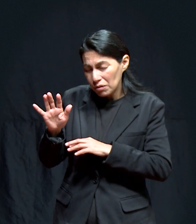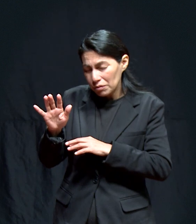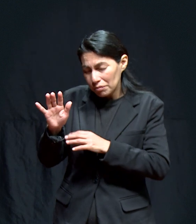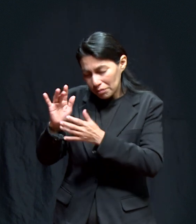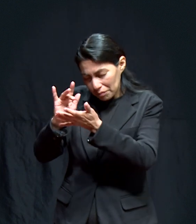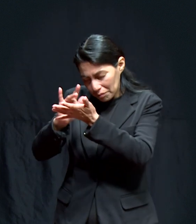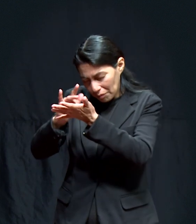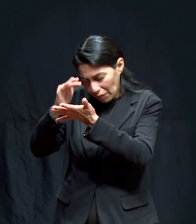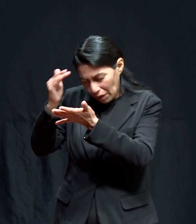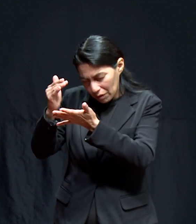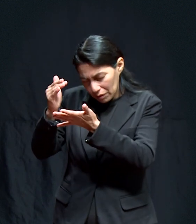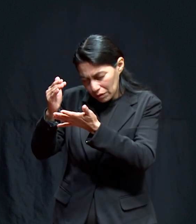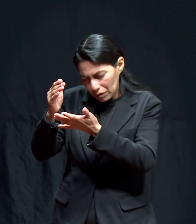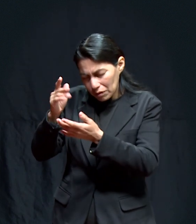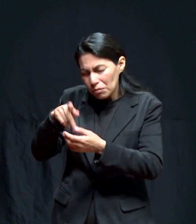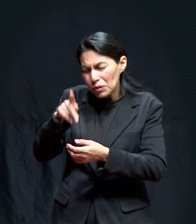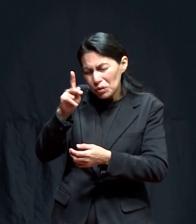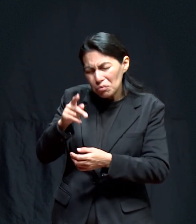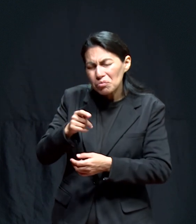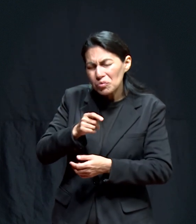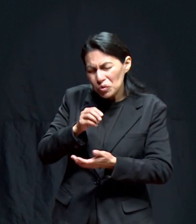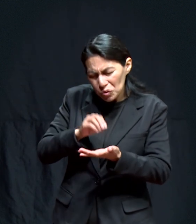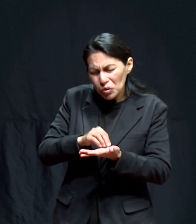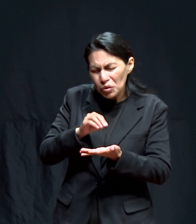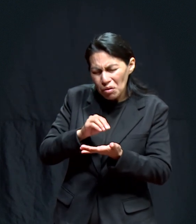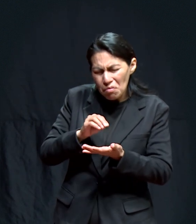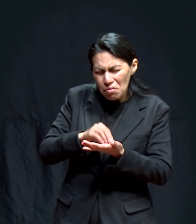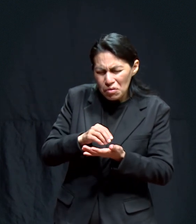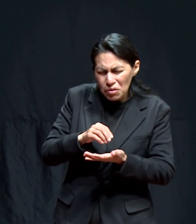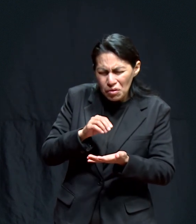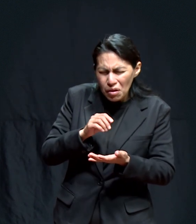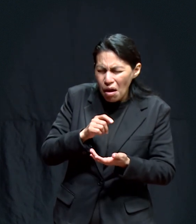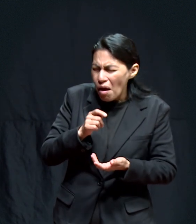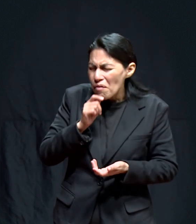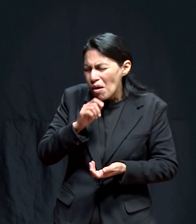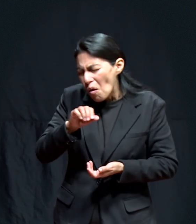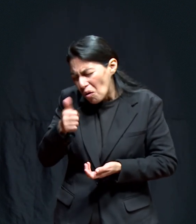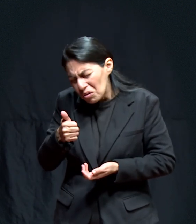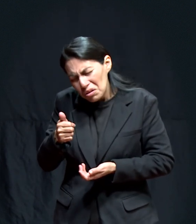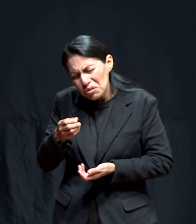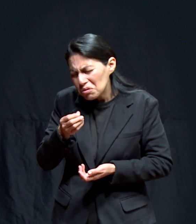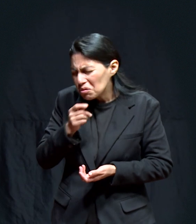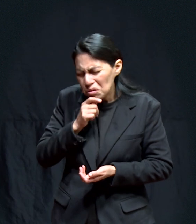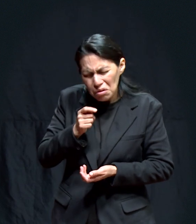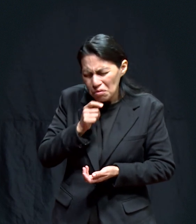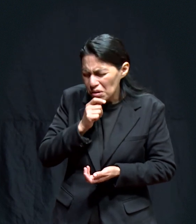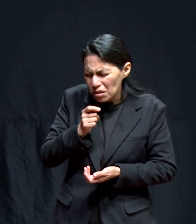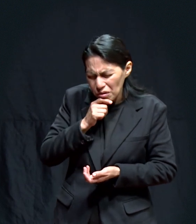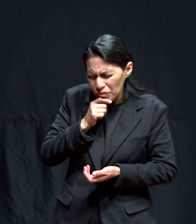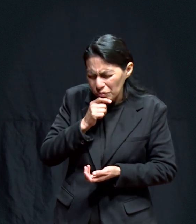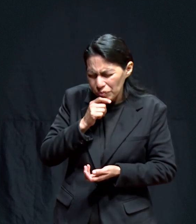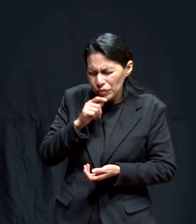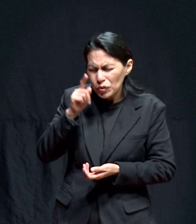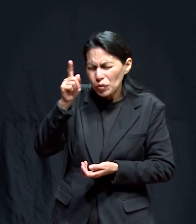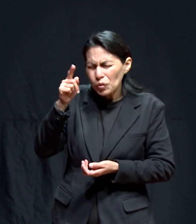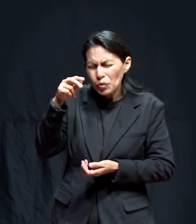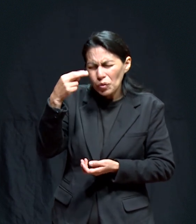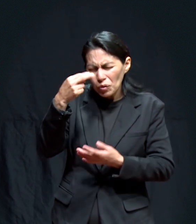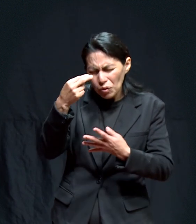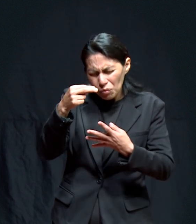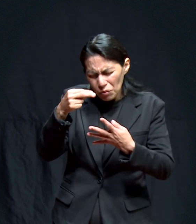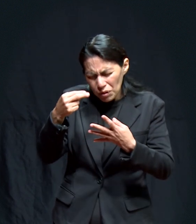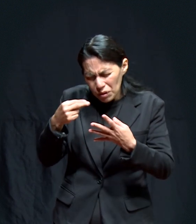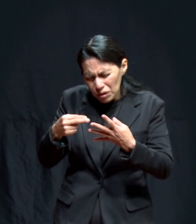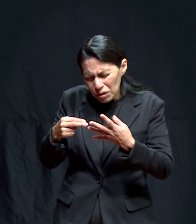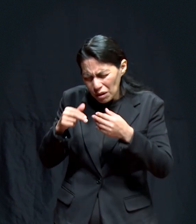peticiones Pero hay muchas Señor Todavía Que están necesitadas Y has escuchado Los